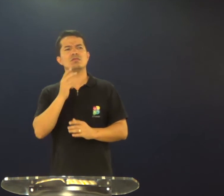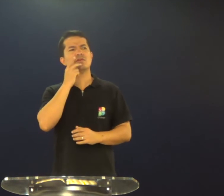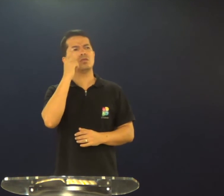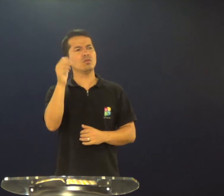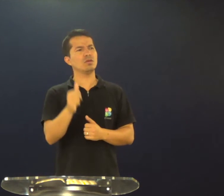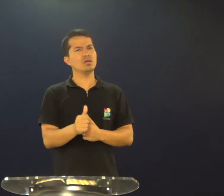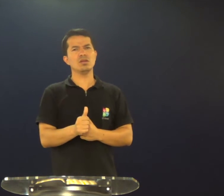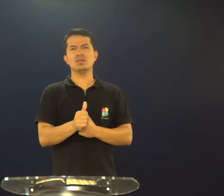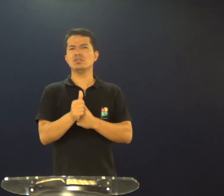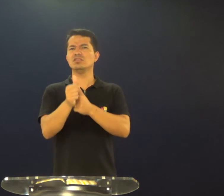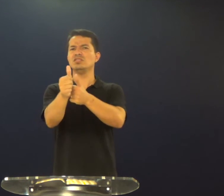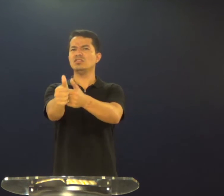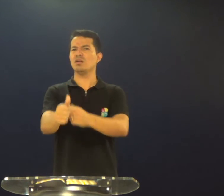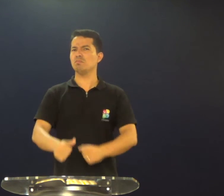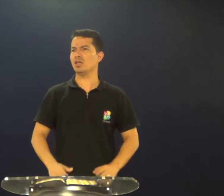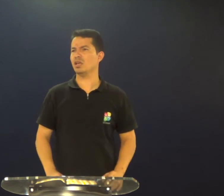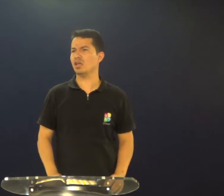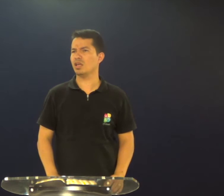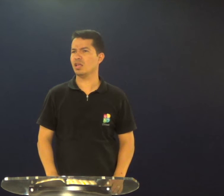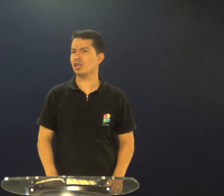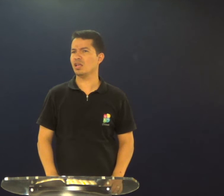Jesus diz o que? Siga-me,